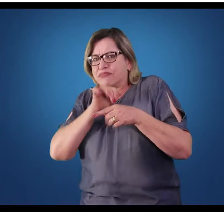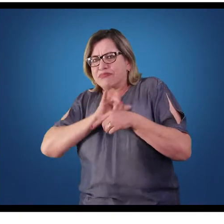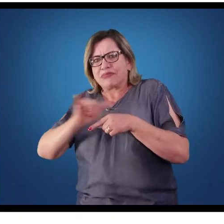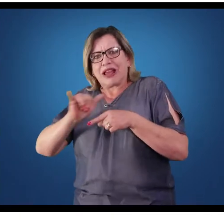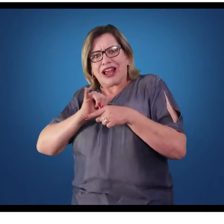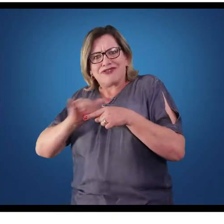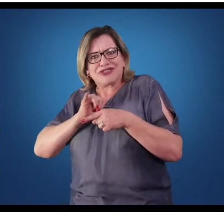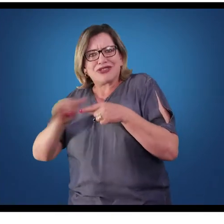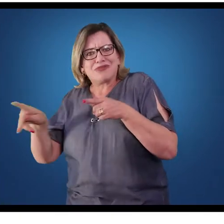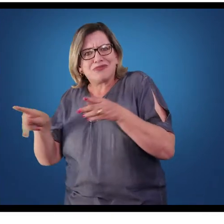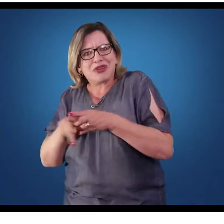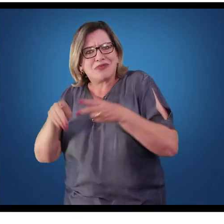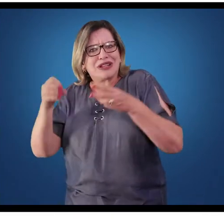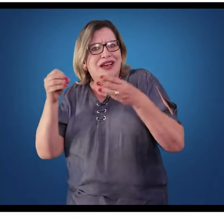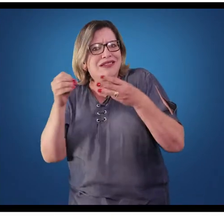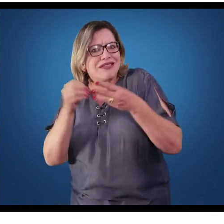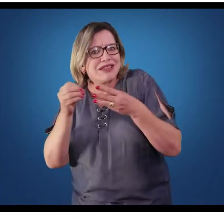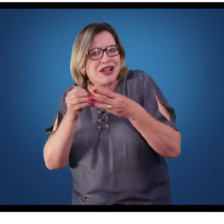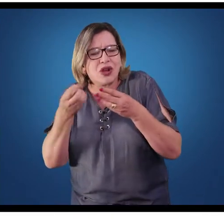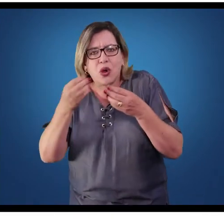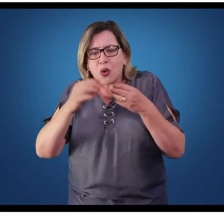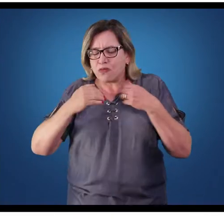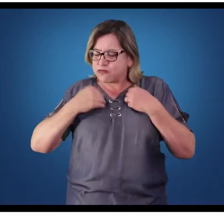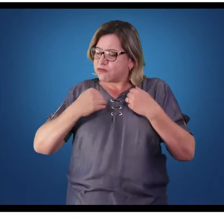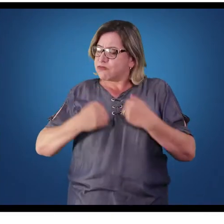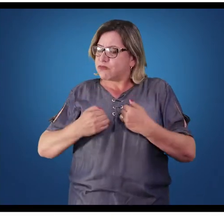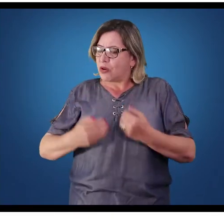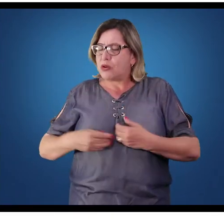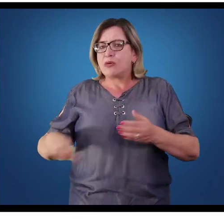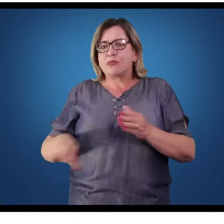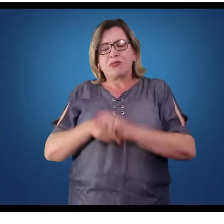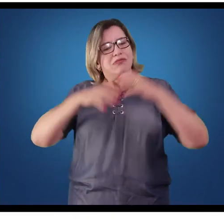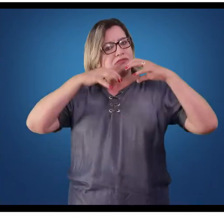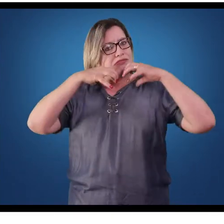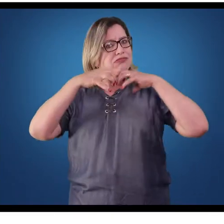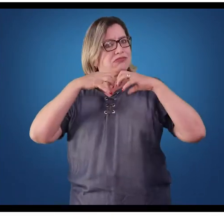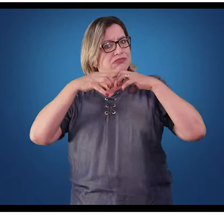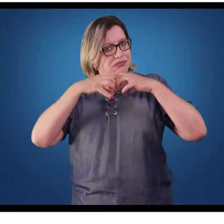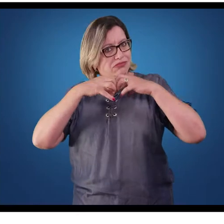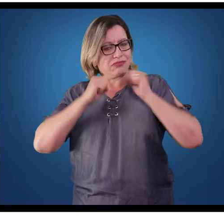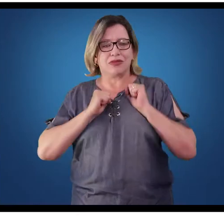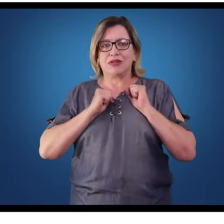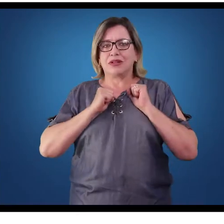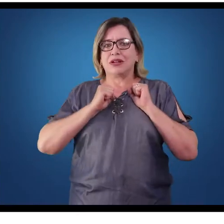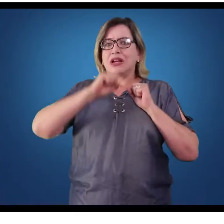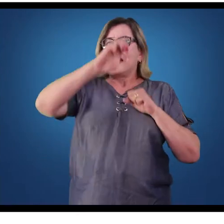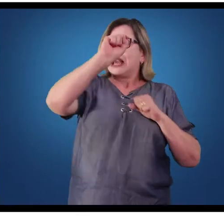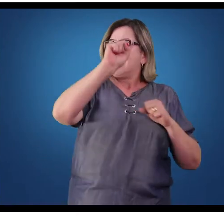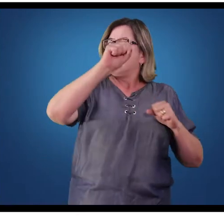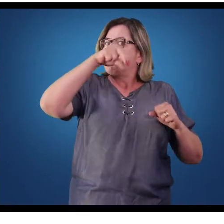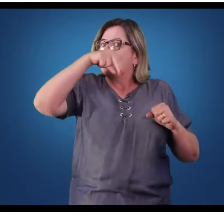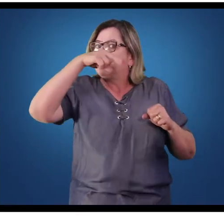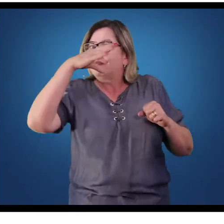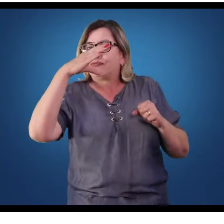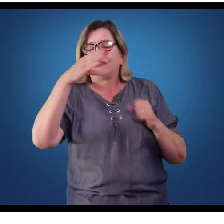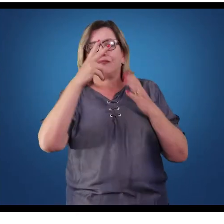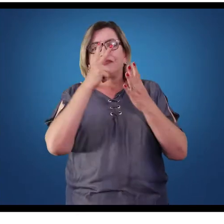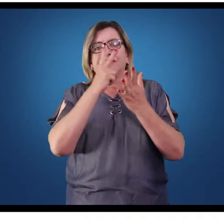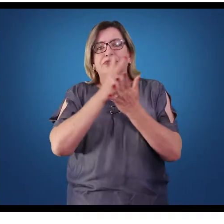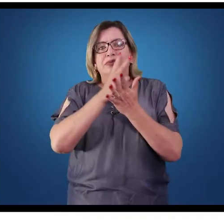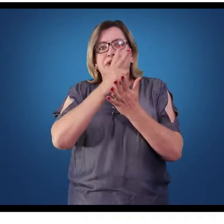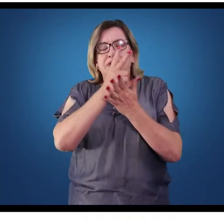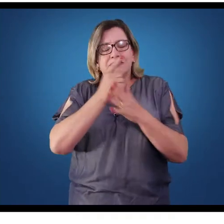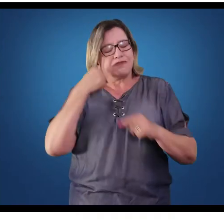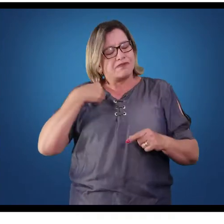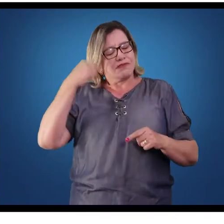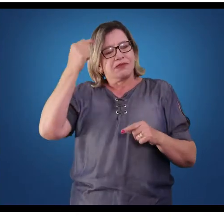das células ou de um determinado órgão ao sistema nervoso central. Esse sistema nervoso central, então, vai tomar a